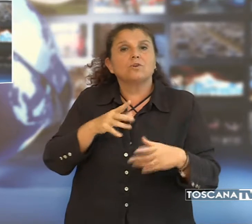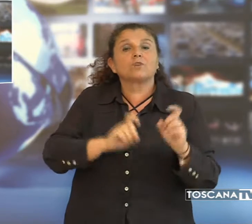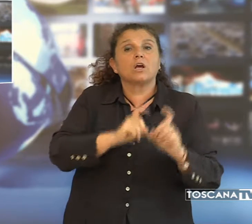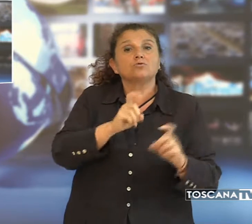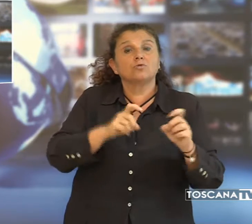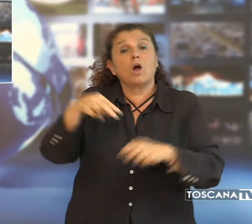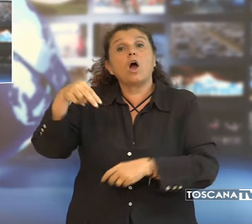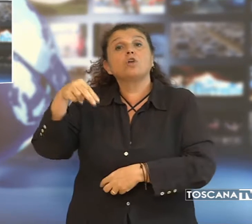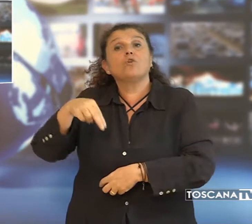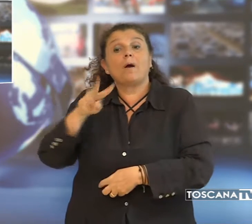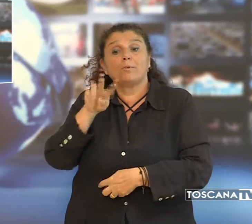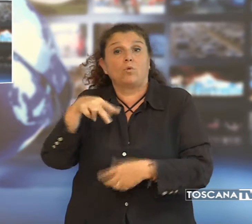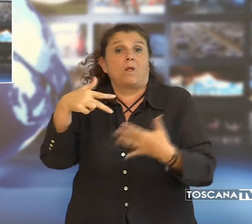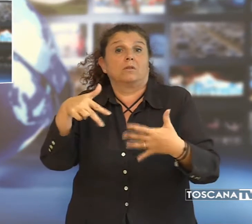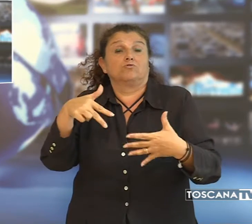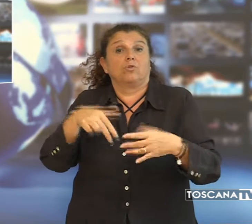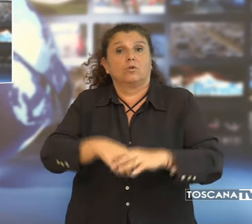e novembre 2018.